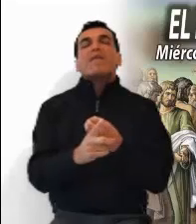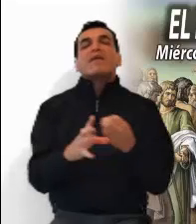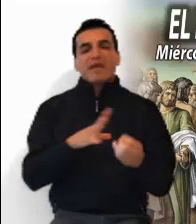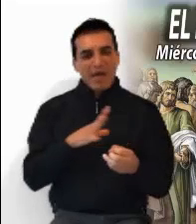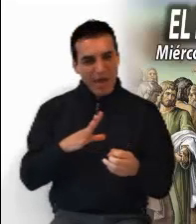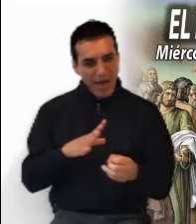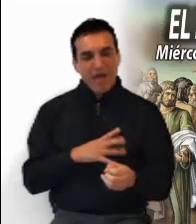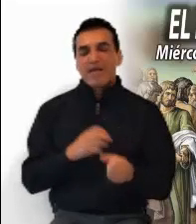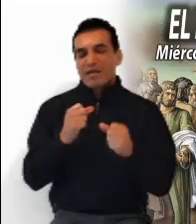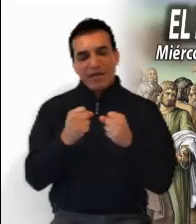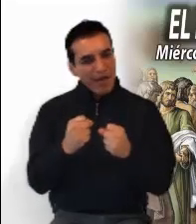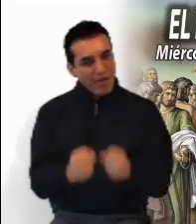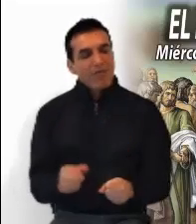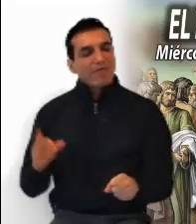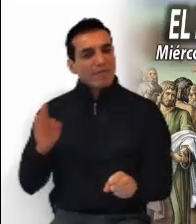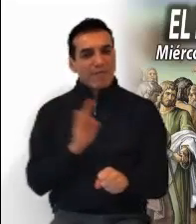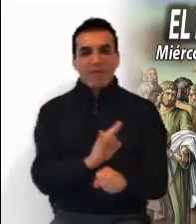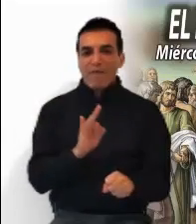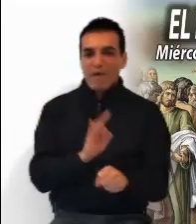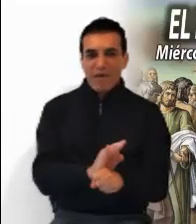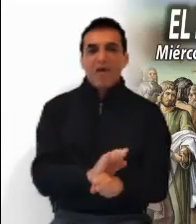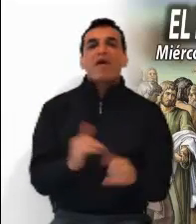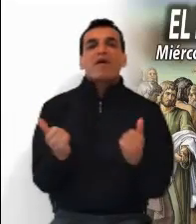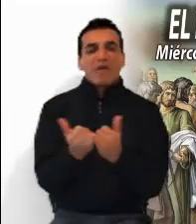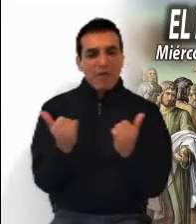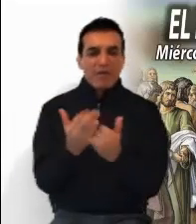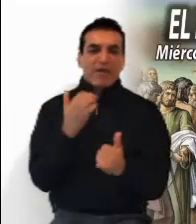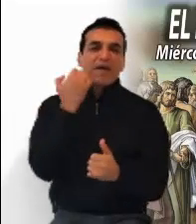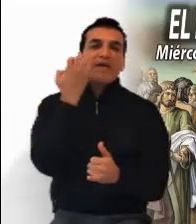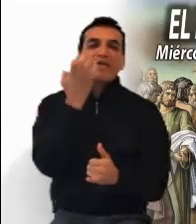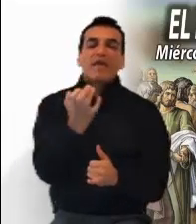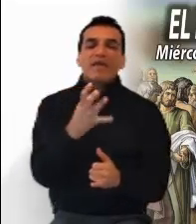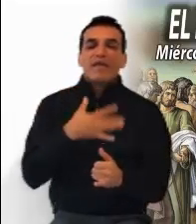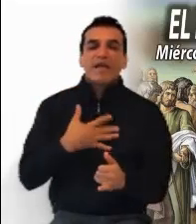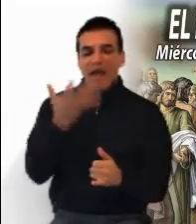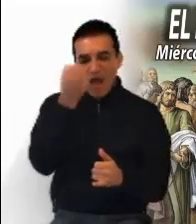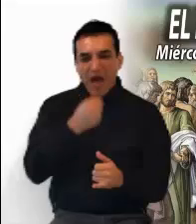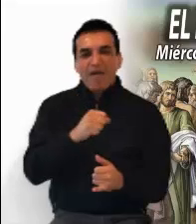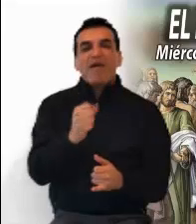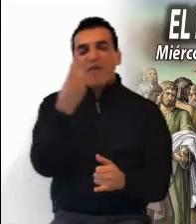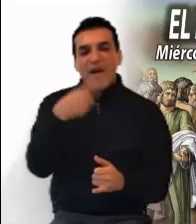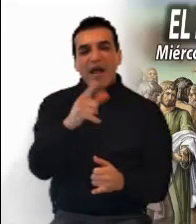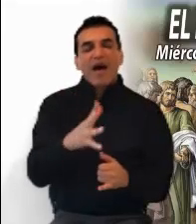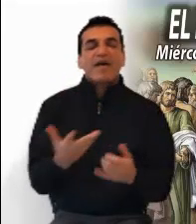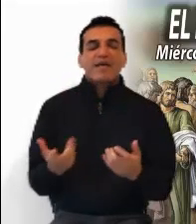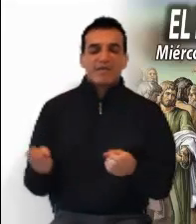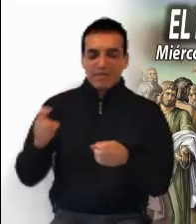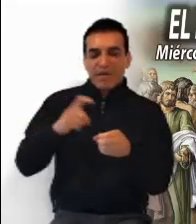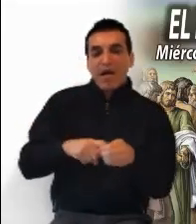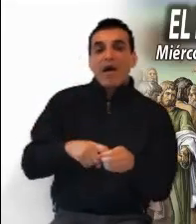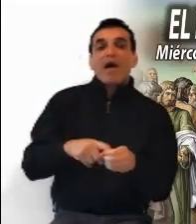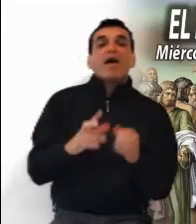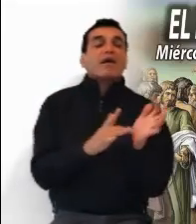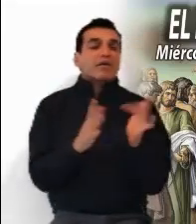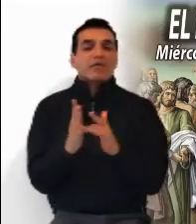económicos y materiales. Amén de conseguir un poco de fama en esta empresa. Jesús no